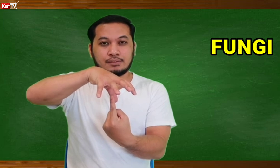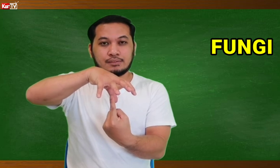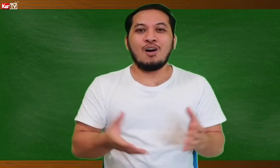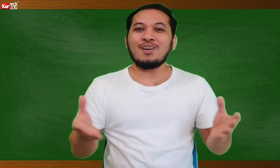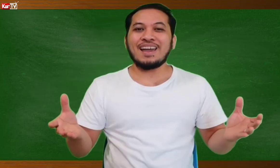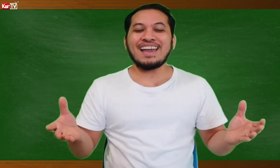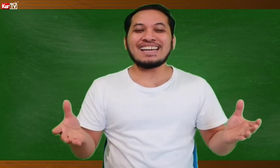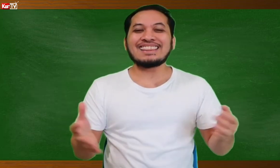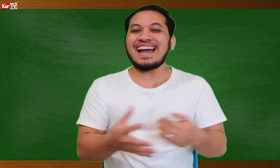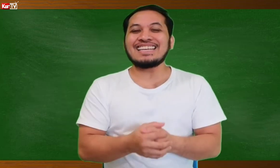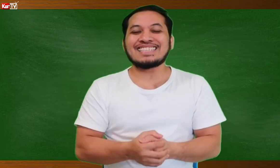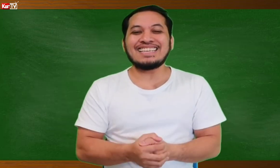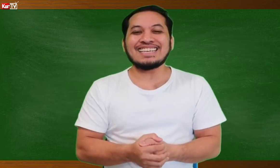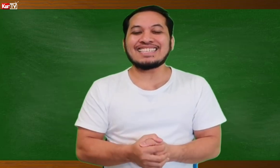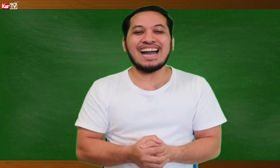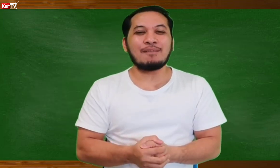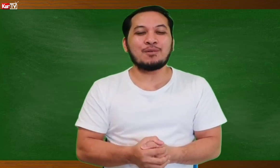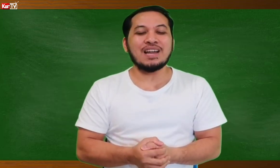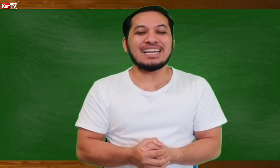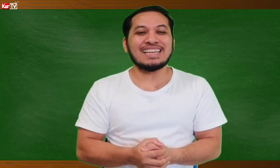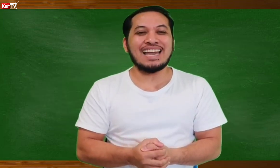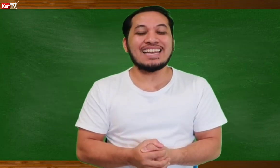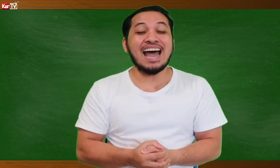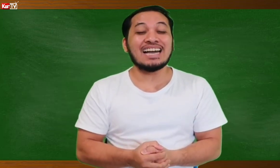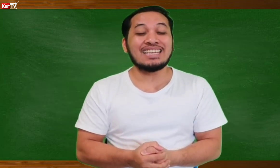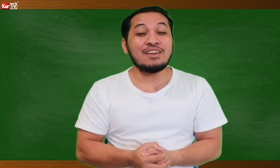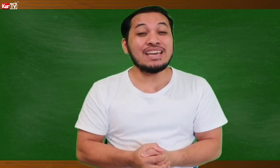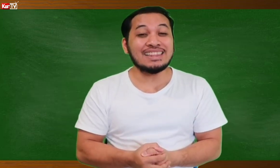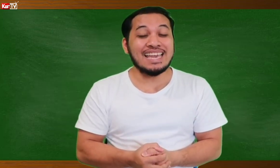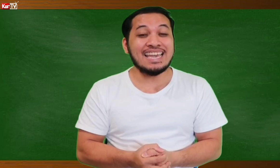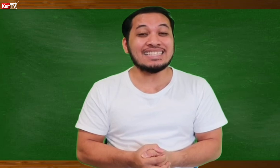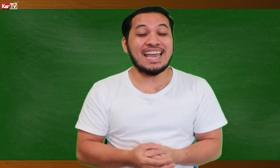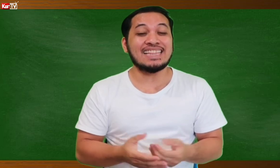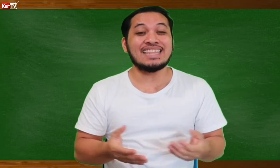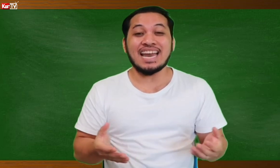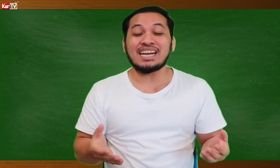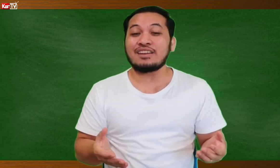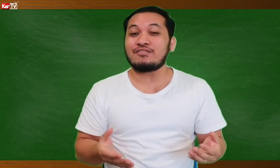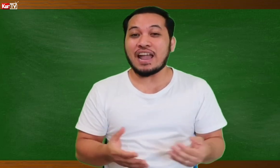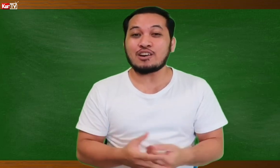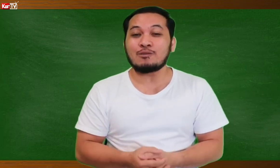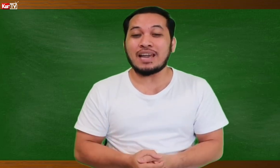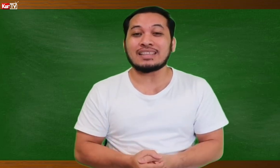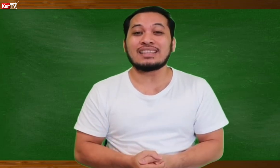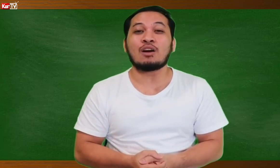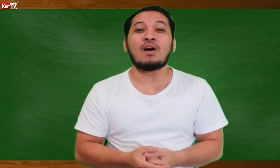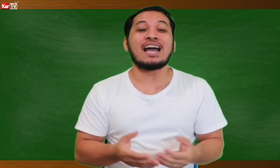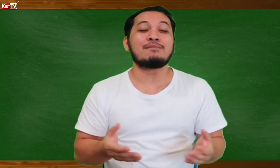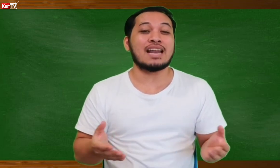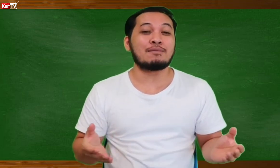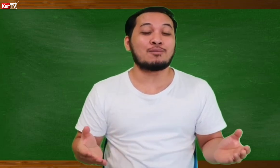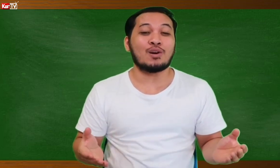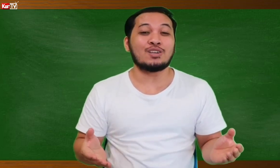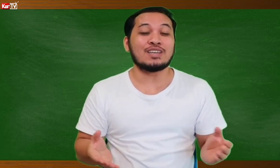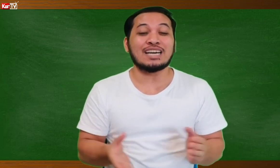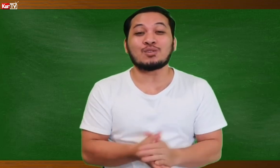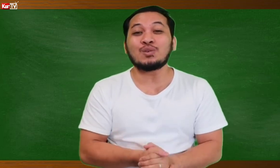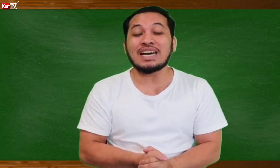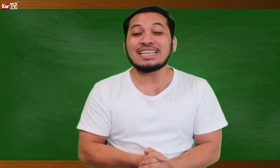Okay. At na-i-Senius na nga po natin ang living things and their environment na waay marami po pa yung natukuran